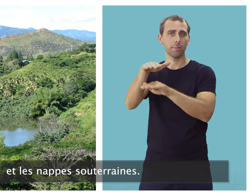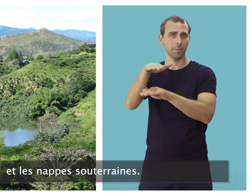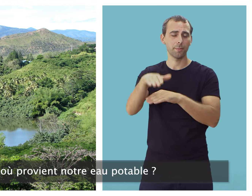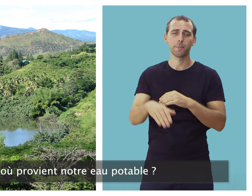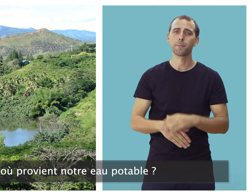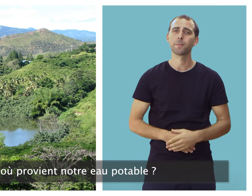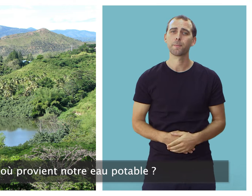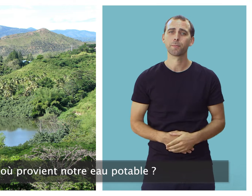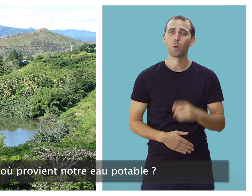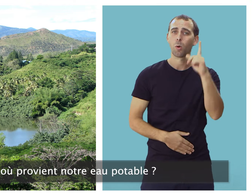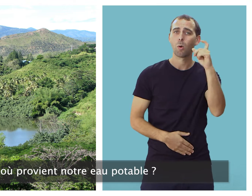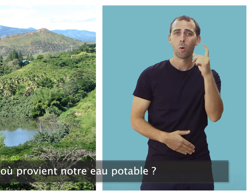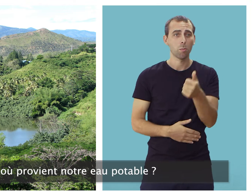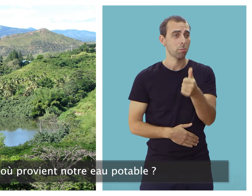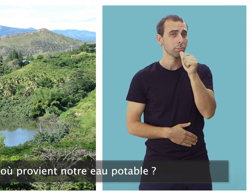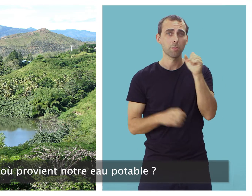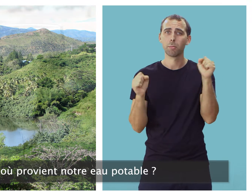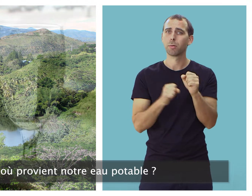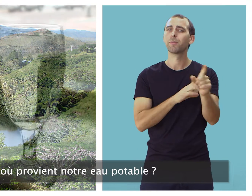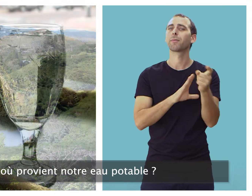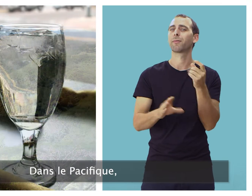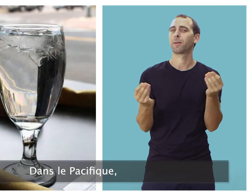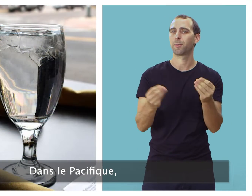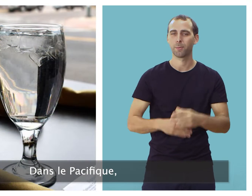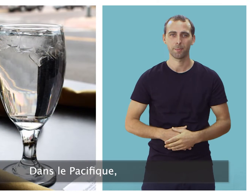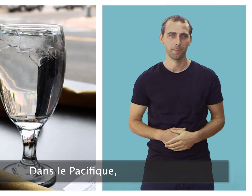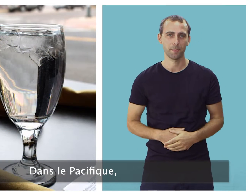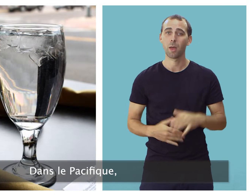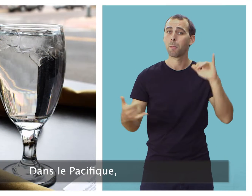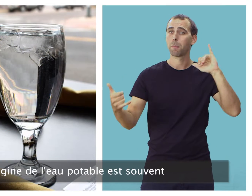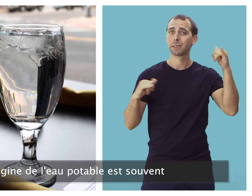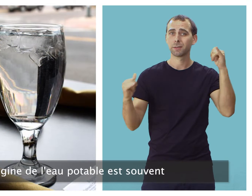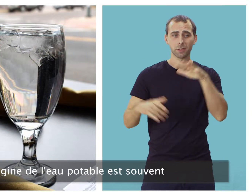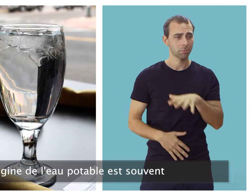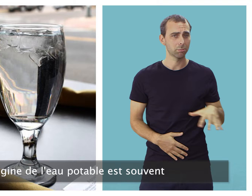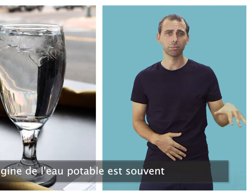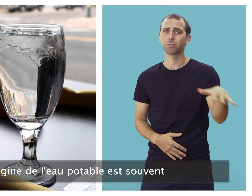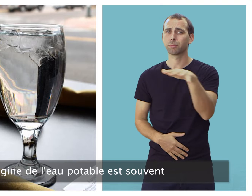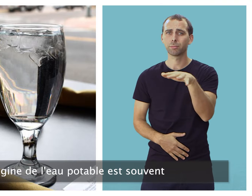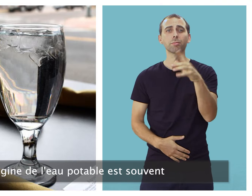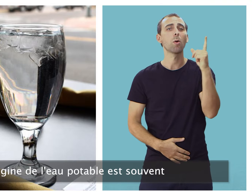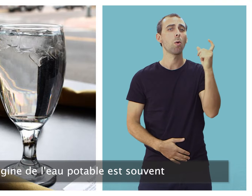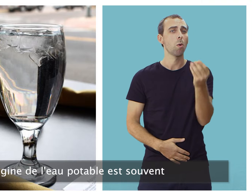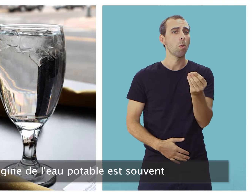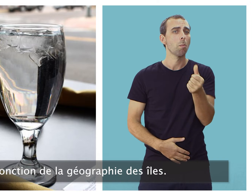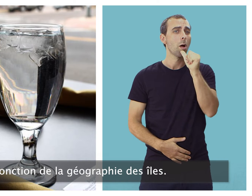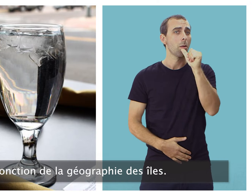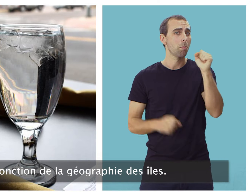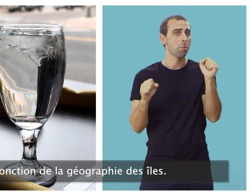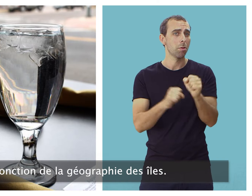D'où provient notre eau potable ? Dans le Pacifique, l'origine de l'eau potable est souvent en fonction de la